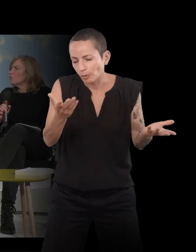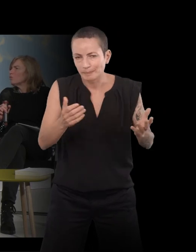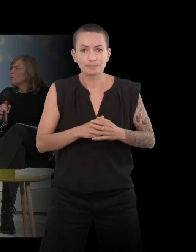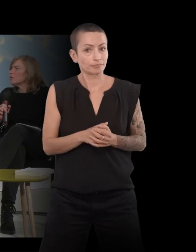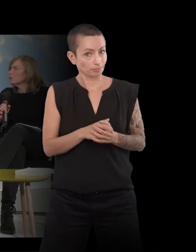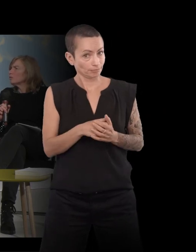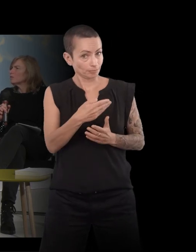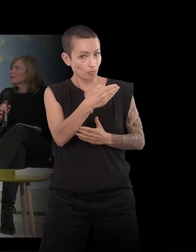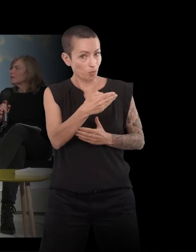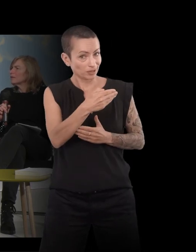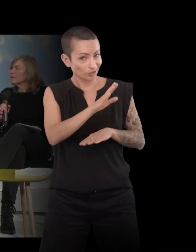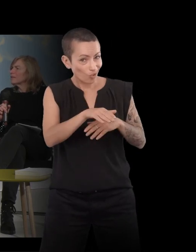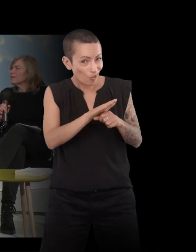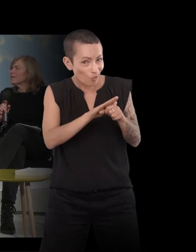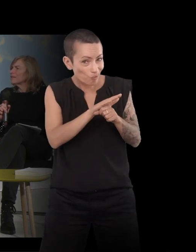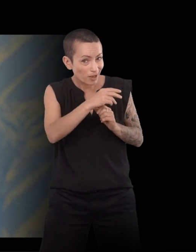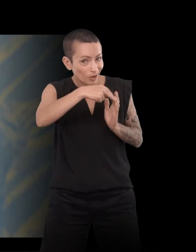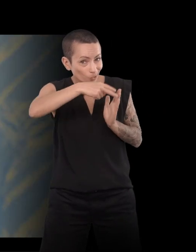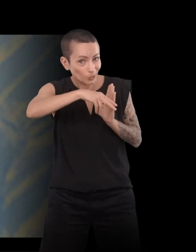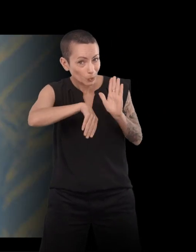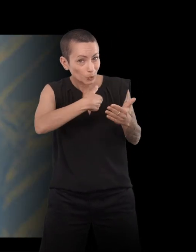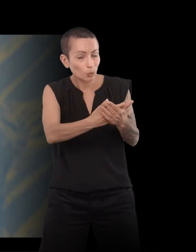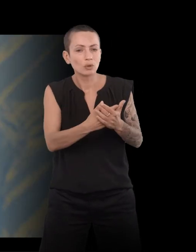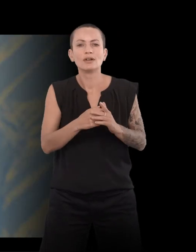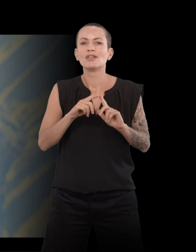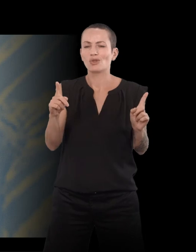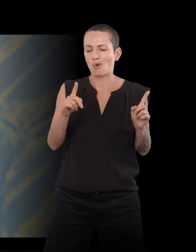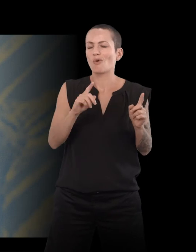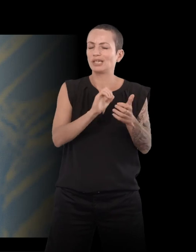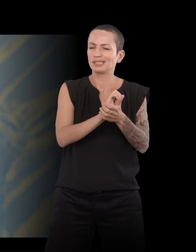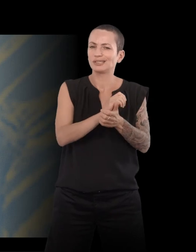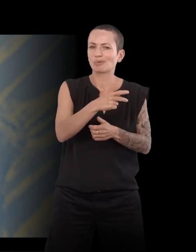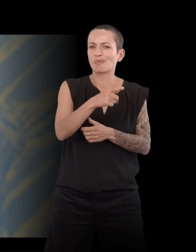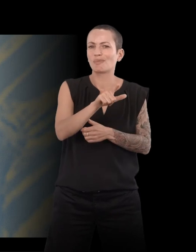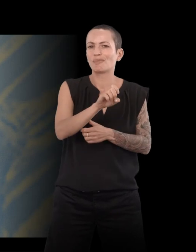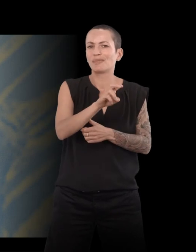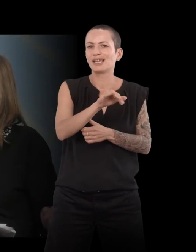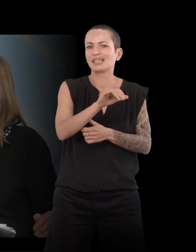lu Tout Maupassant ? J'ai lu Tout Maupassant de La Pléiade, oui, oui. Ah oui !